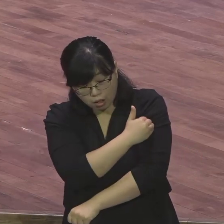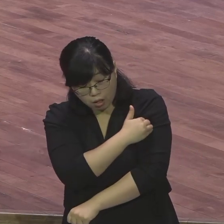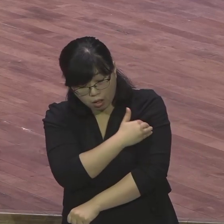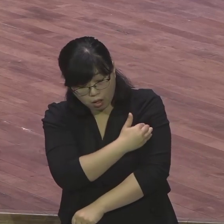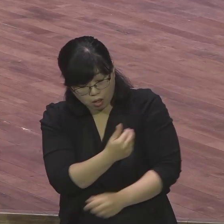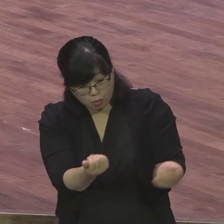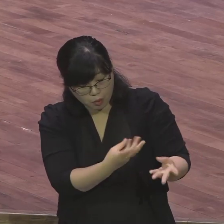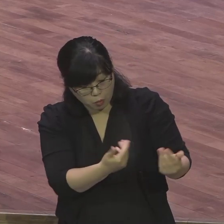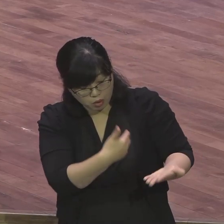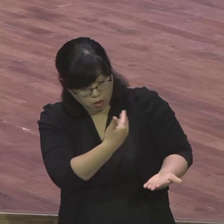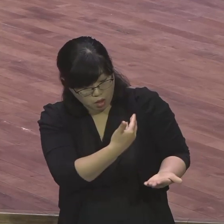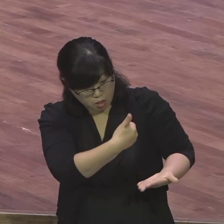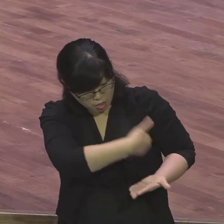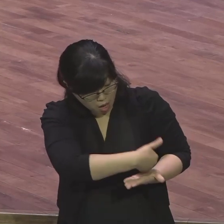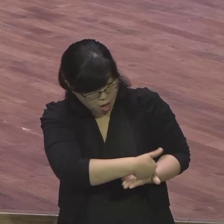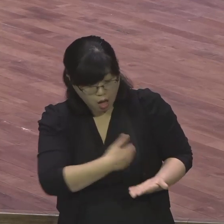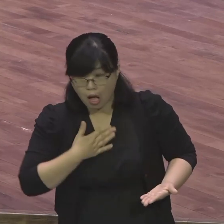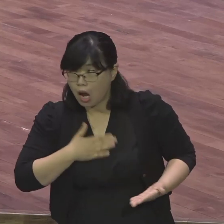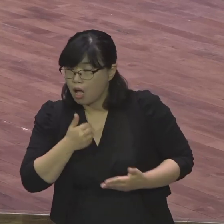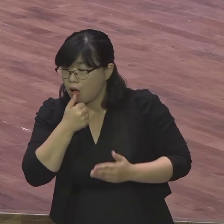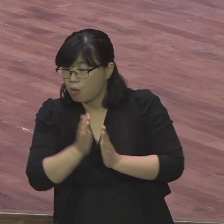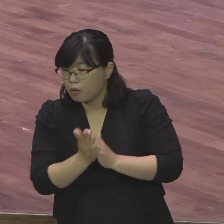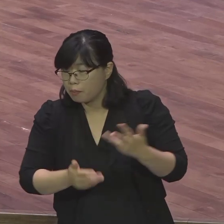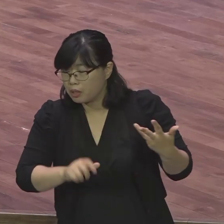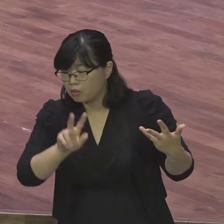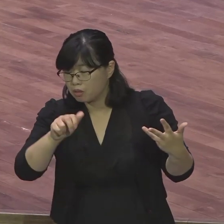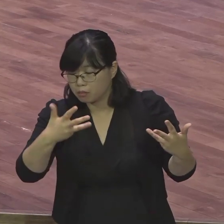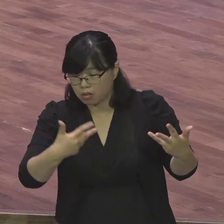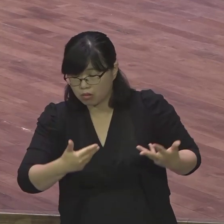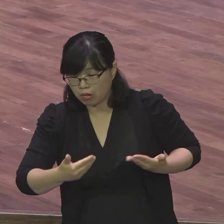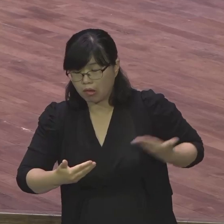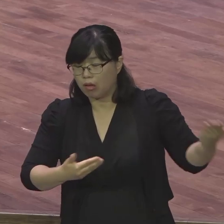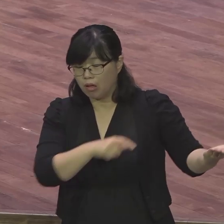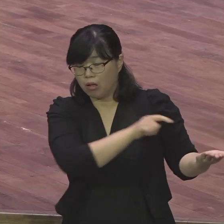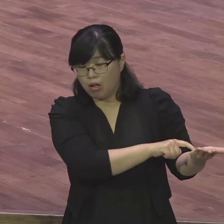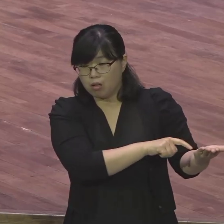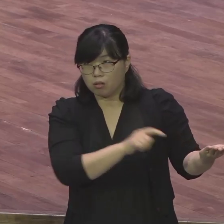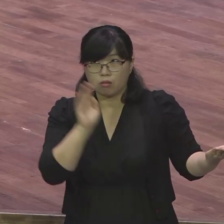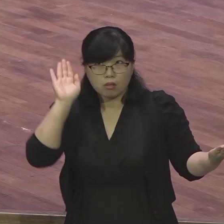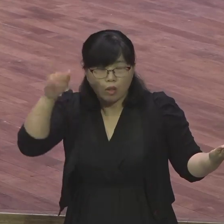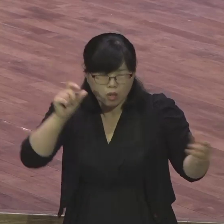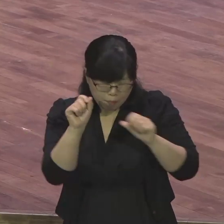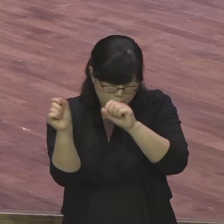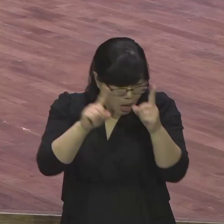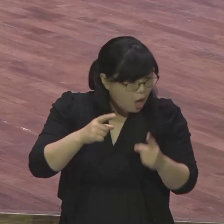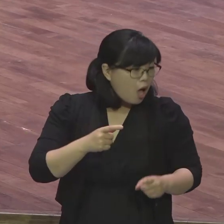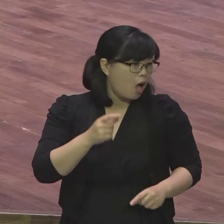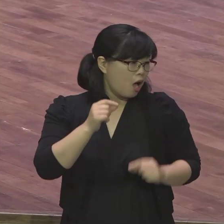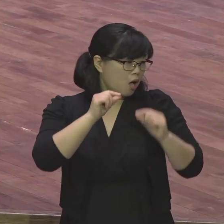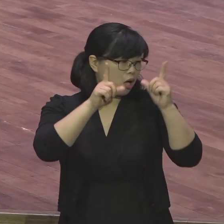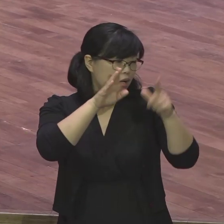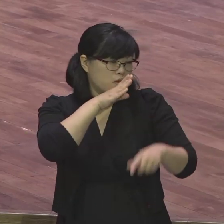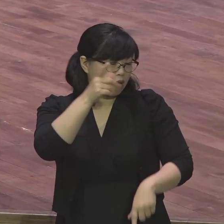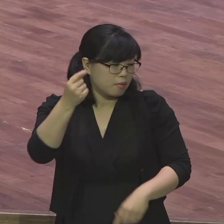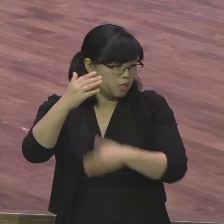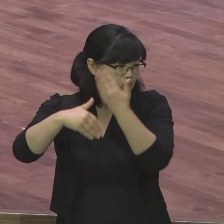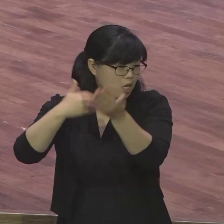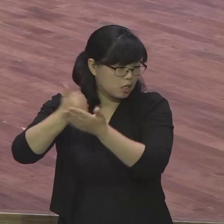지금 얼음 당하고 있습니까 여러가지 눈물겨운 일들이 얼마나 많겠어요 상식이 3장 현장